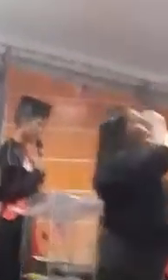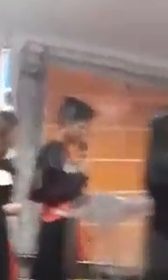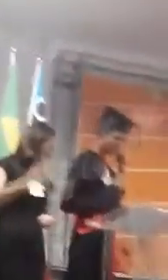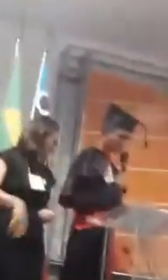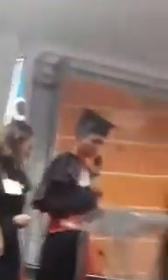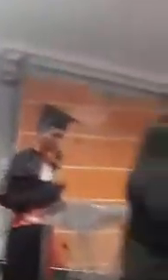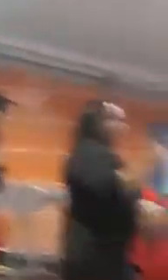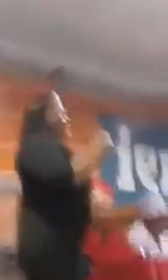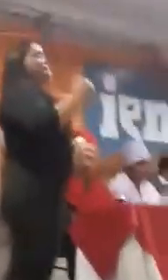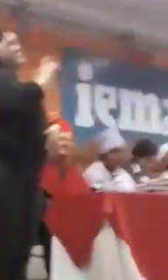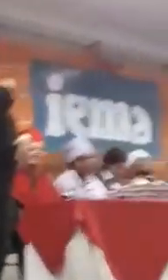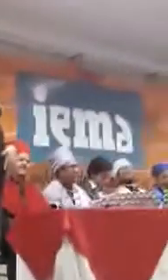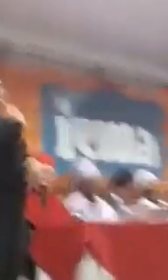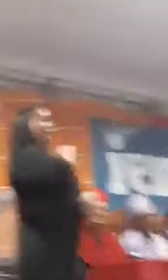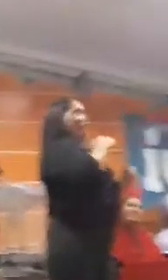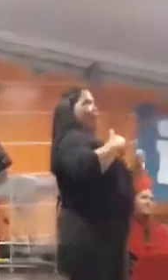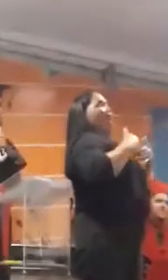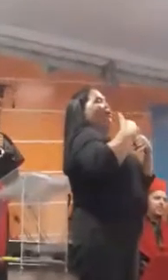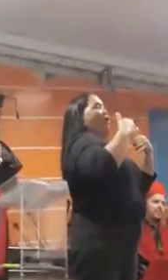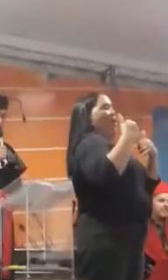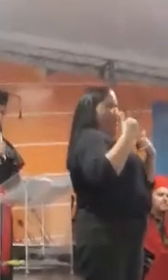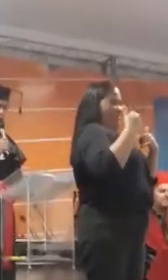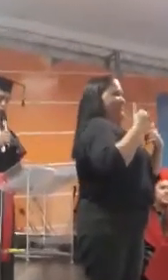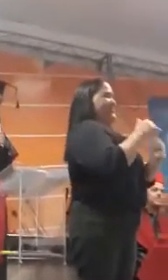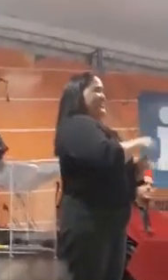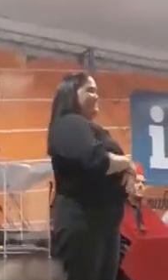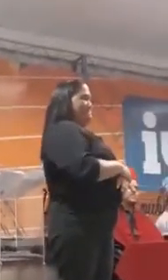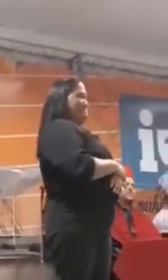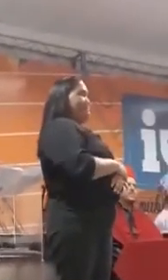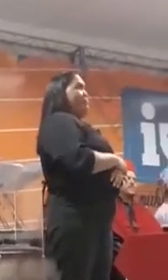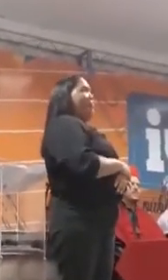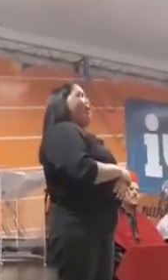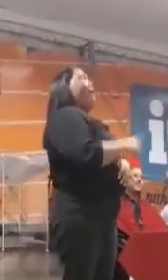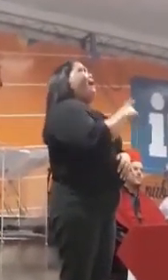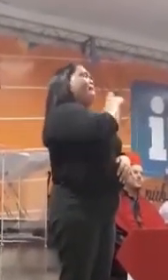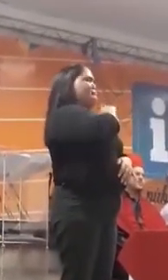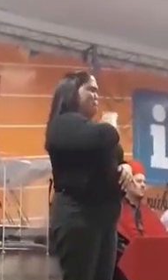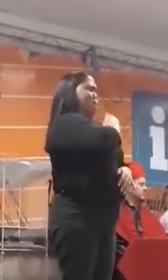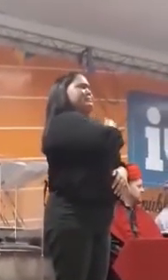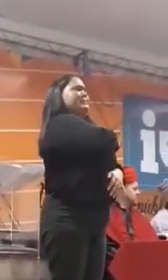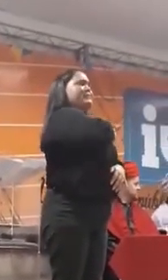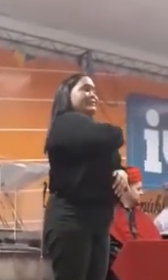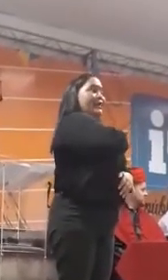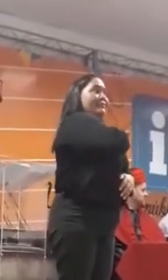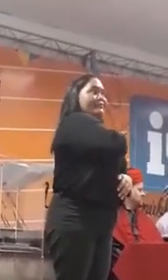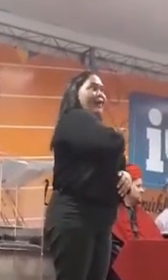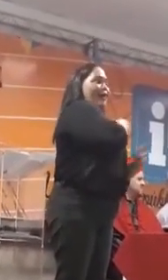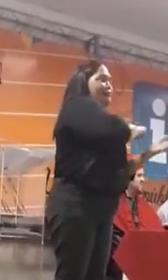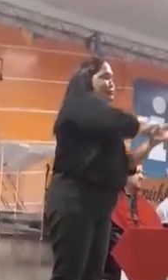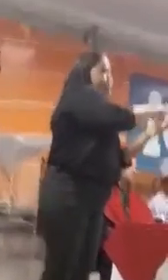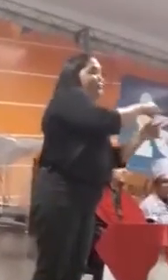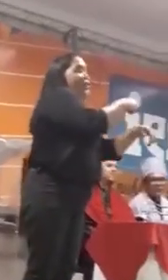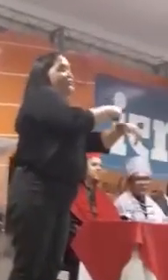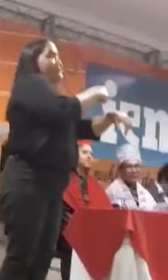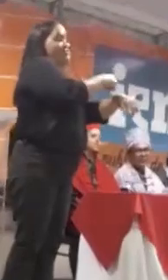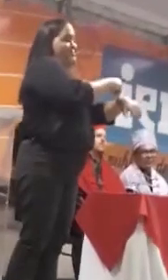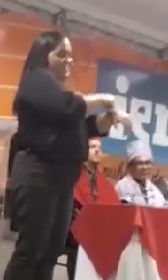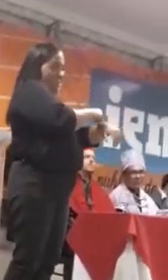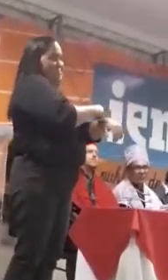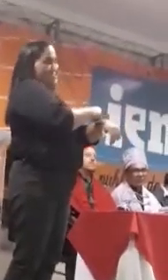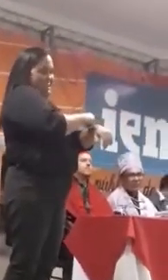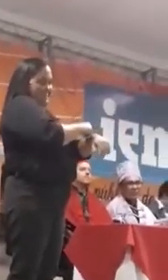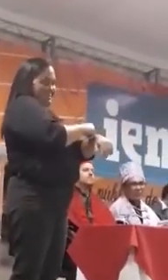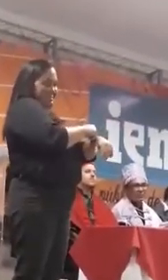com muito orgulho. Sentiremos saudades de todos os momentos. Como o mais esperado por todo o ano, que é o